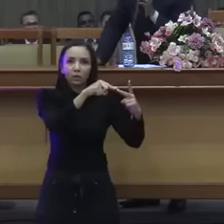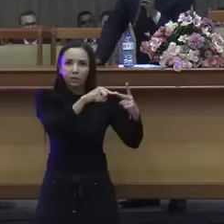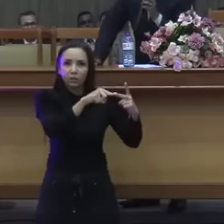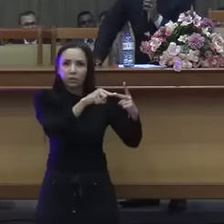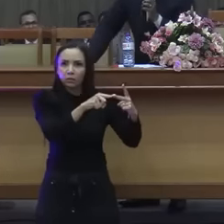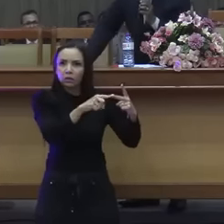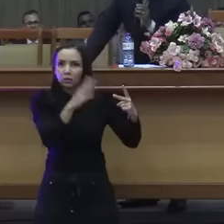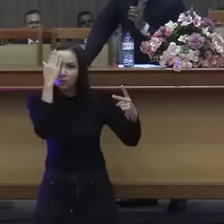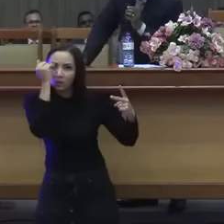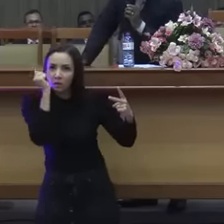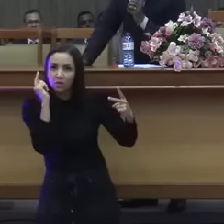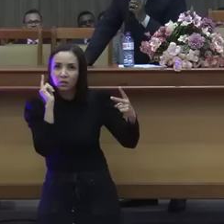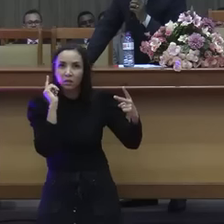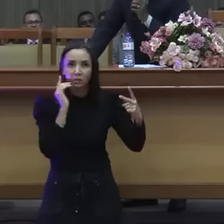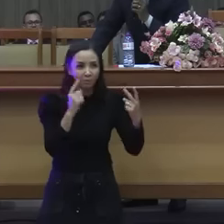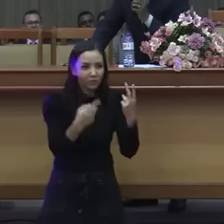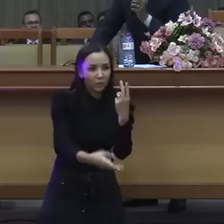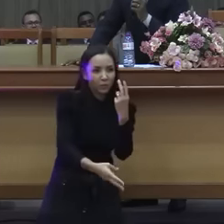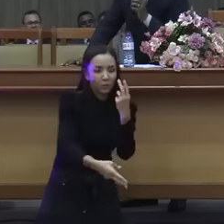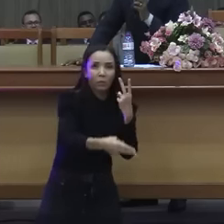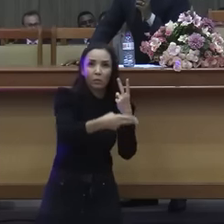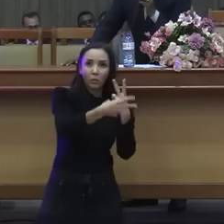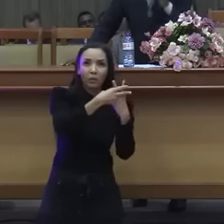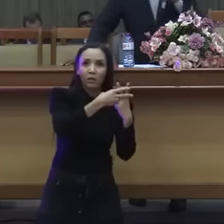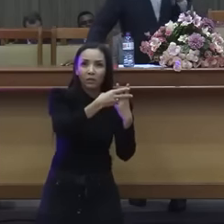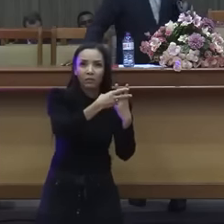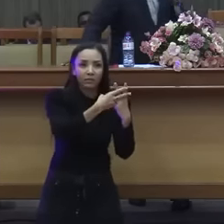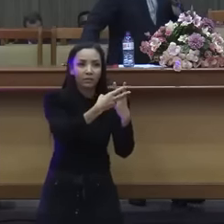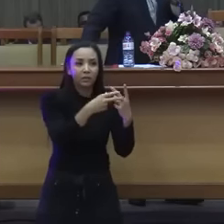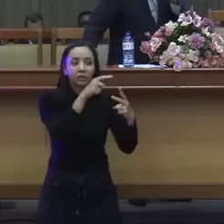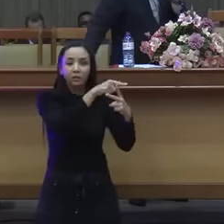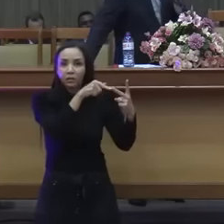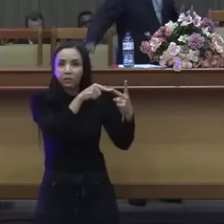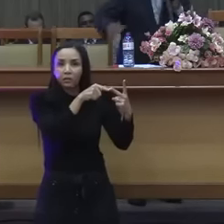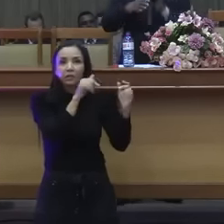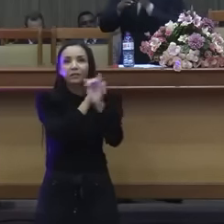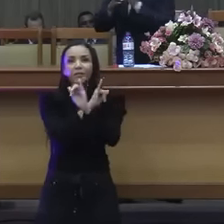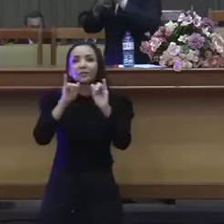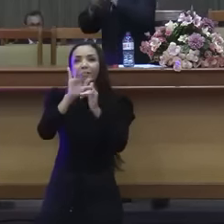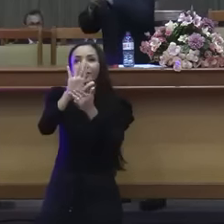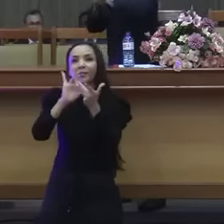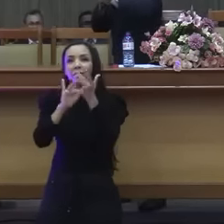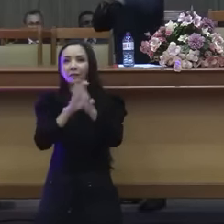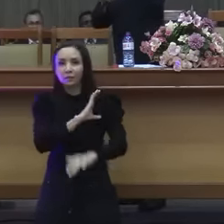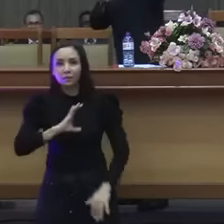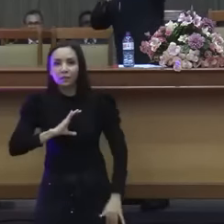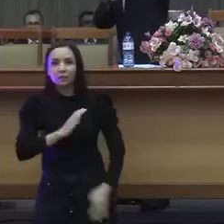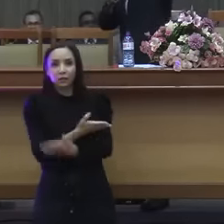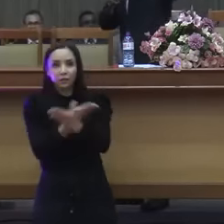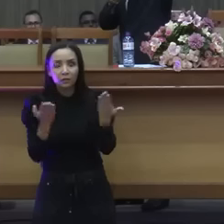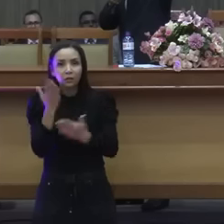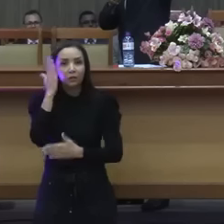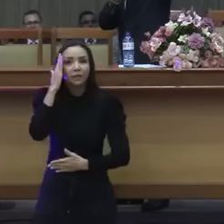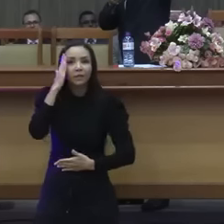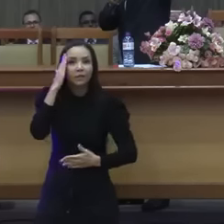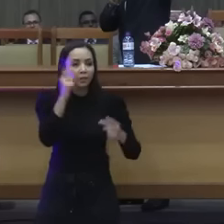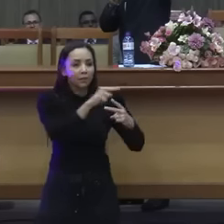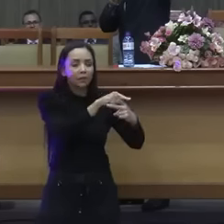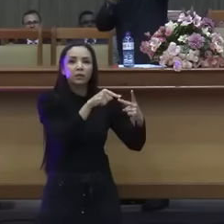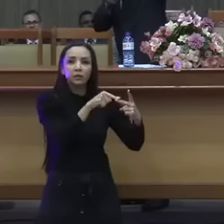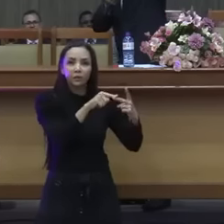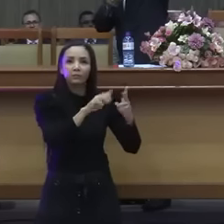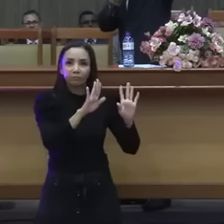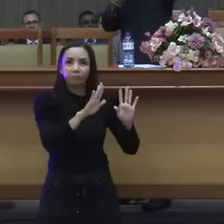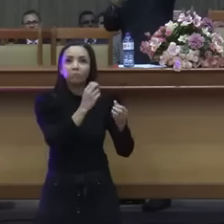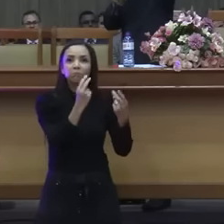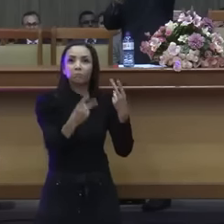Sabe por que que tu está preso? É porque tu veio falar de Jesus. vocês podem ver aí na hora que eles fazem carnavais